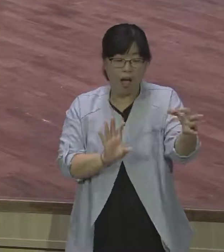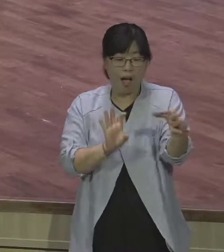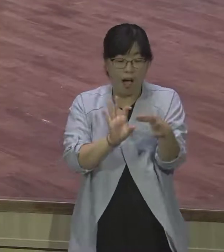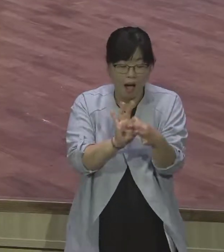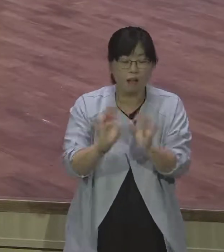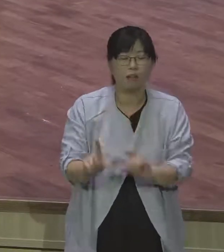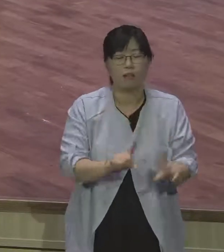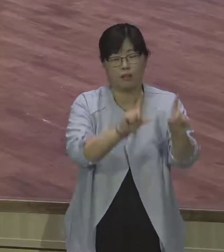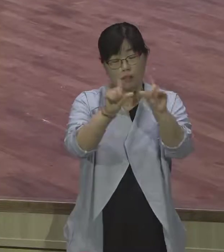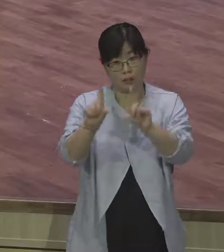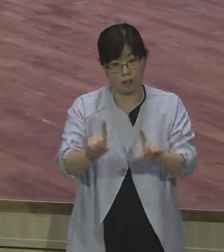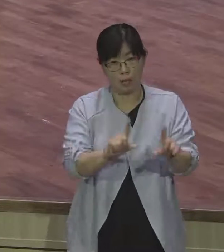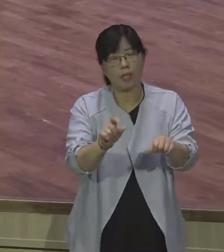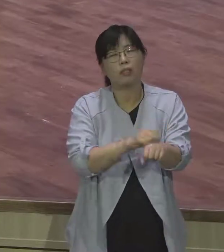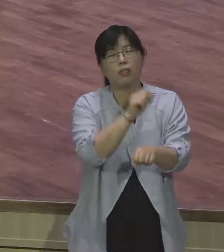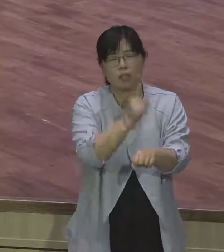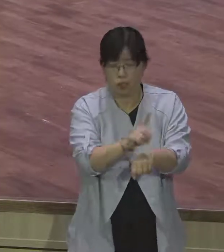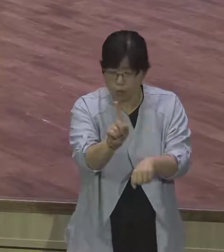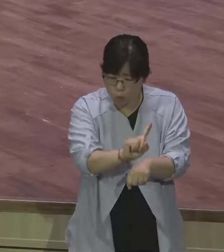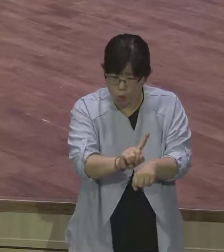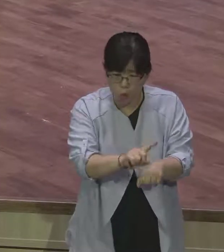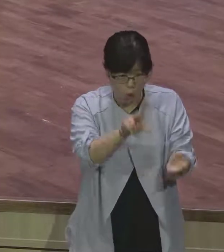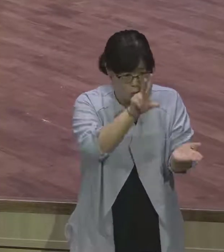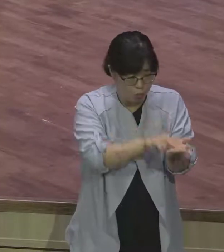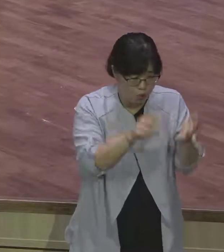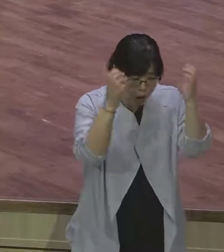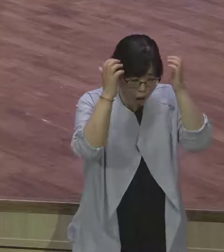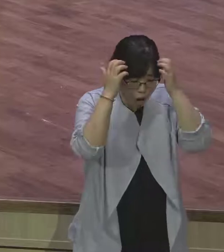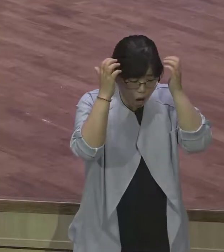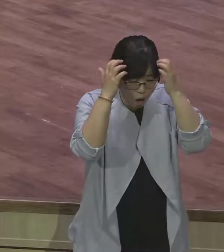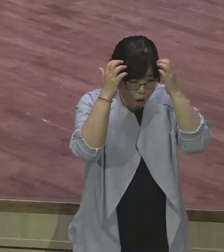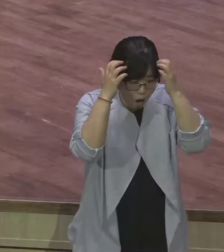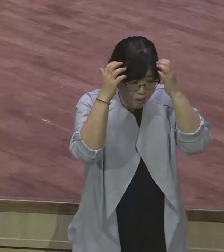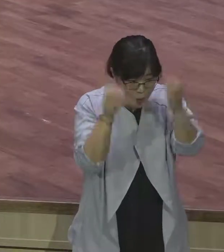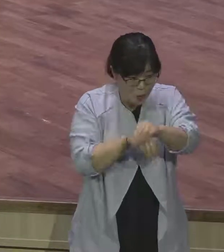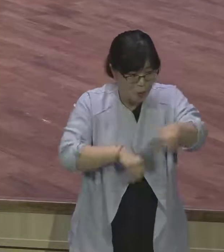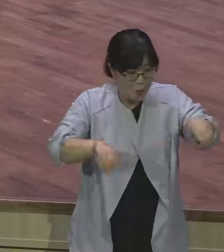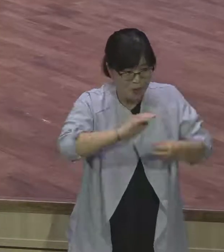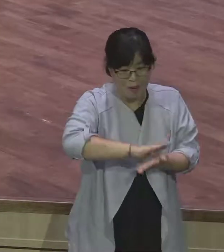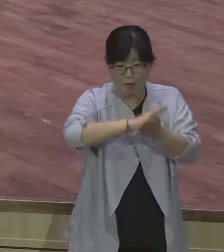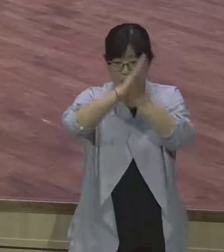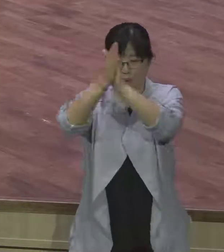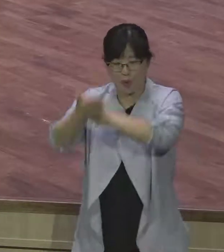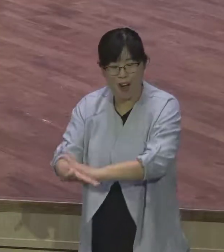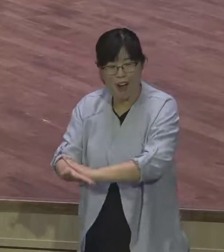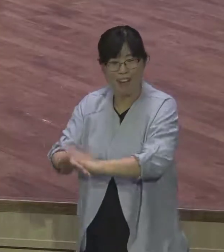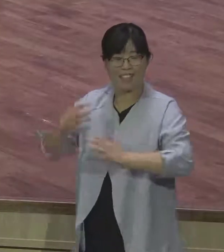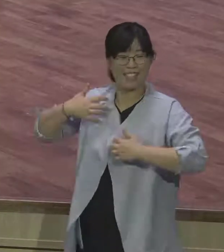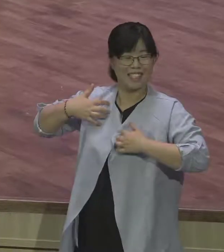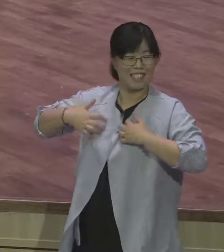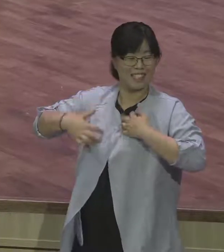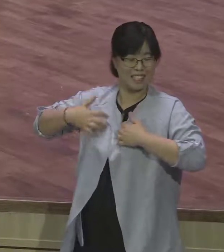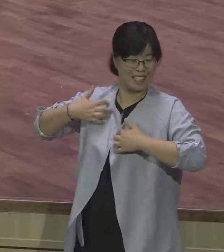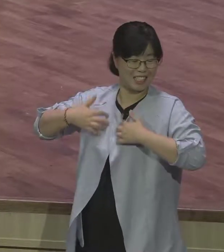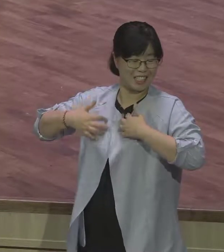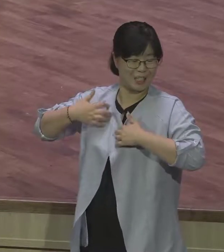예원계절 성도는요. 여러분에게 각종 연단의 시간표가 임하면 기쁨으로 그걸 막